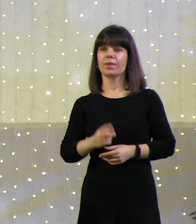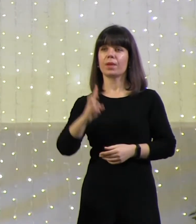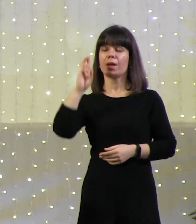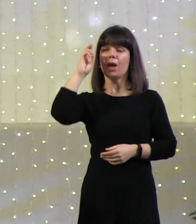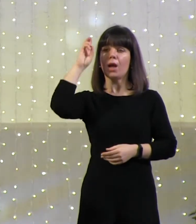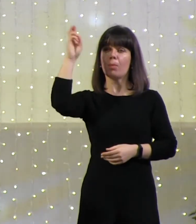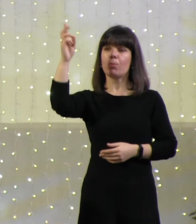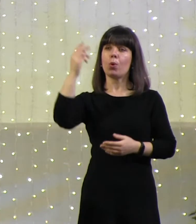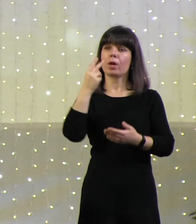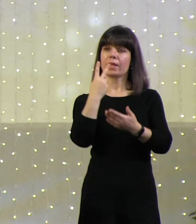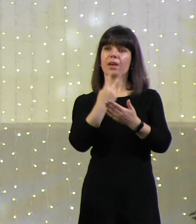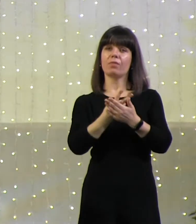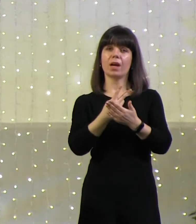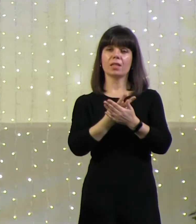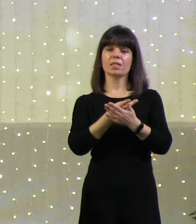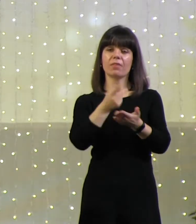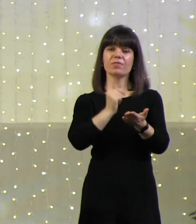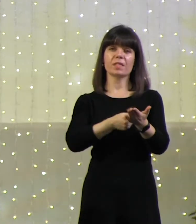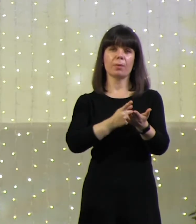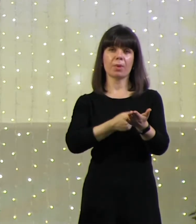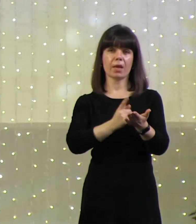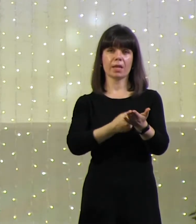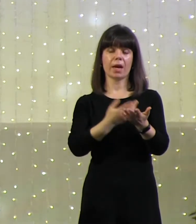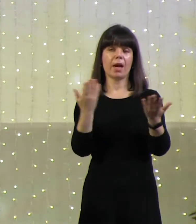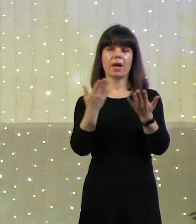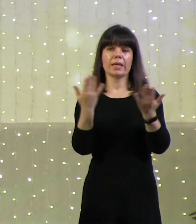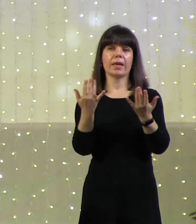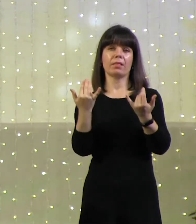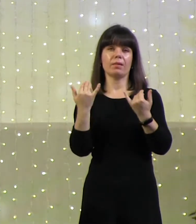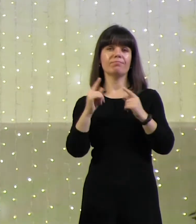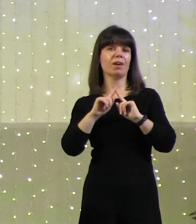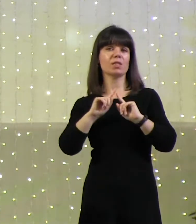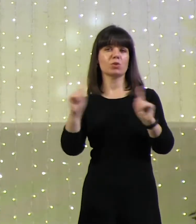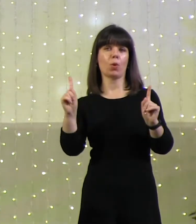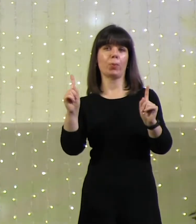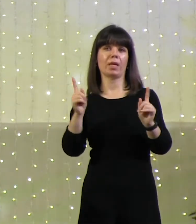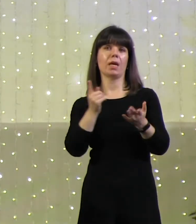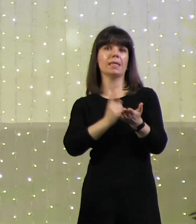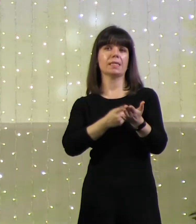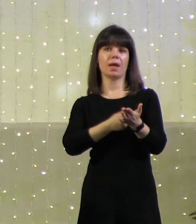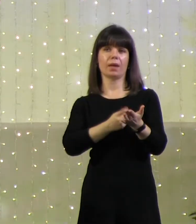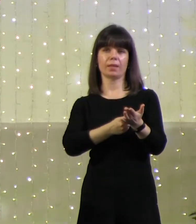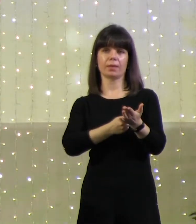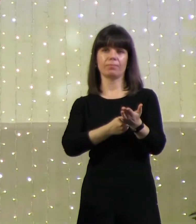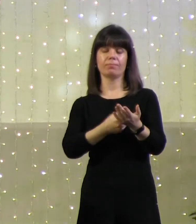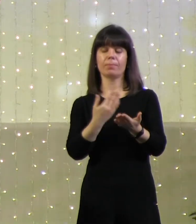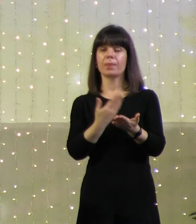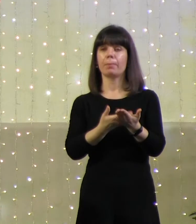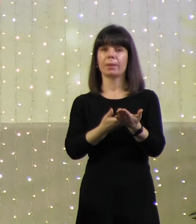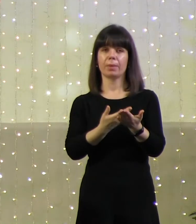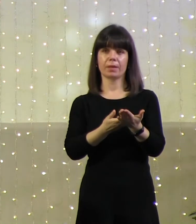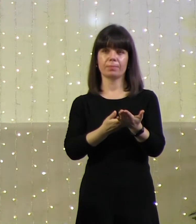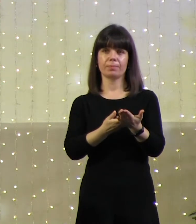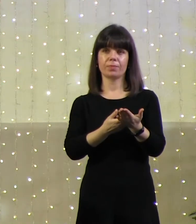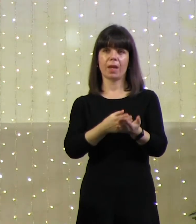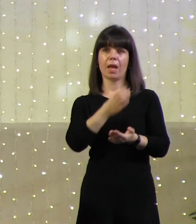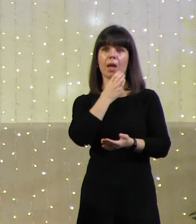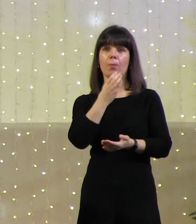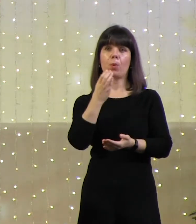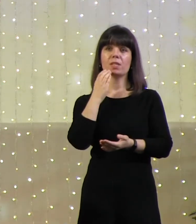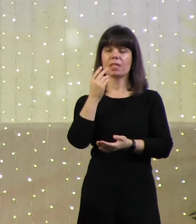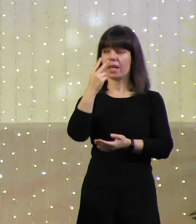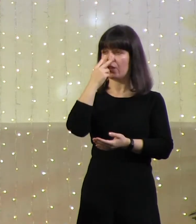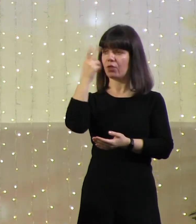Бог являлся в знамениях. Какие-то особые явные, явные знаки. Например, Моисей